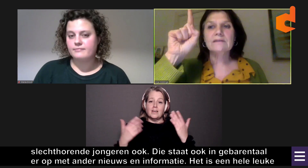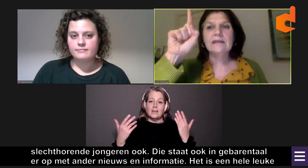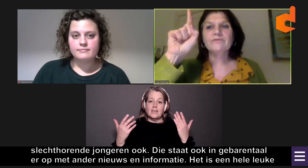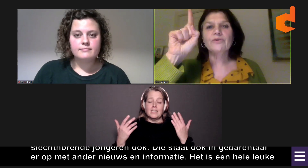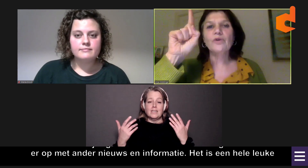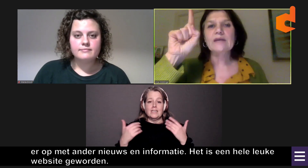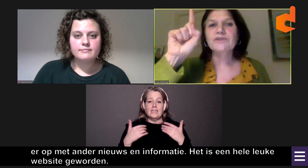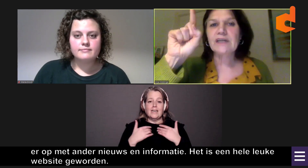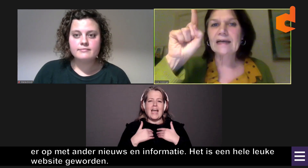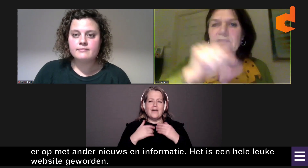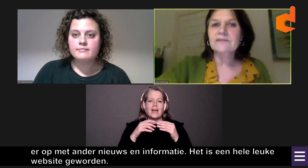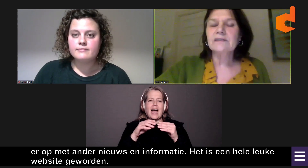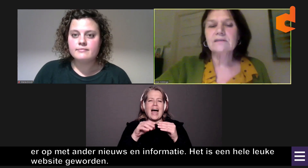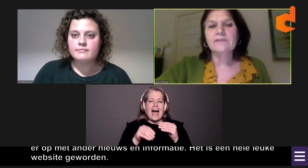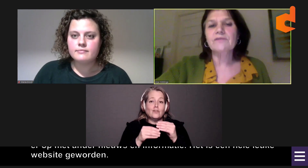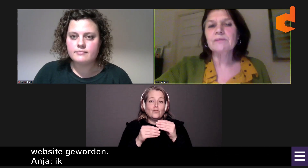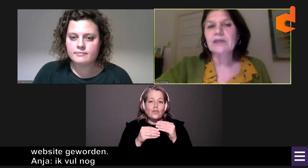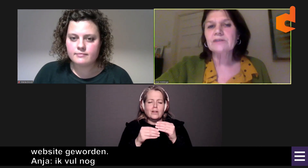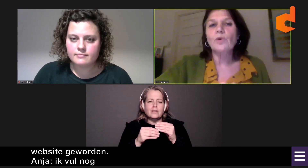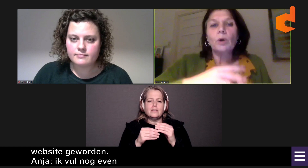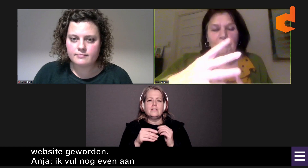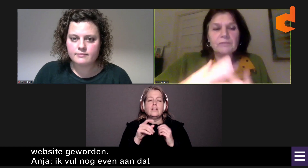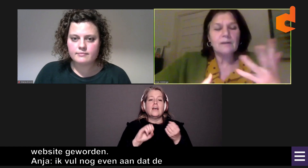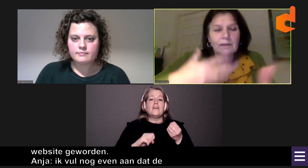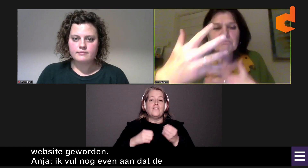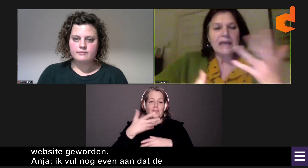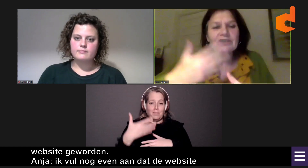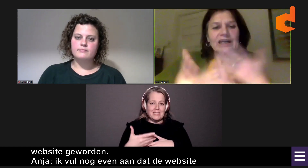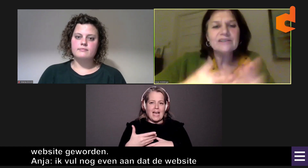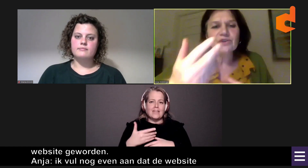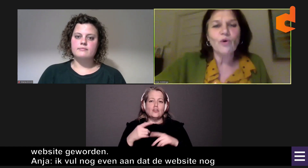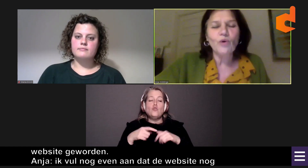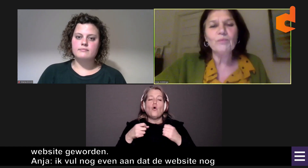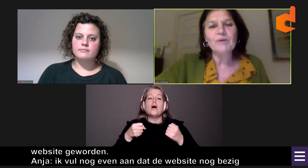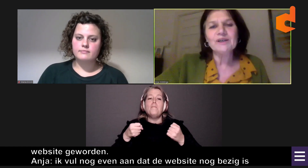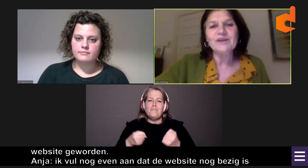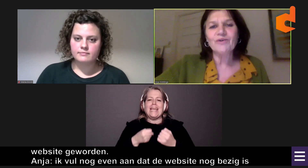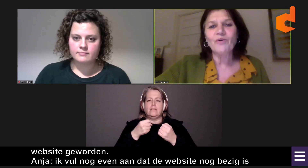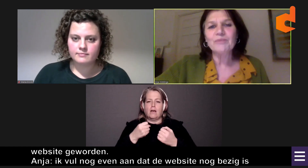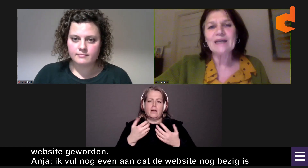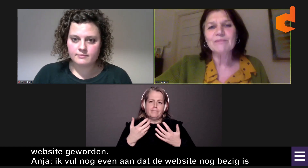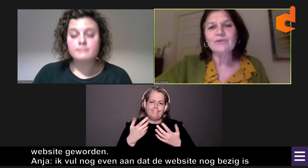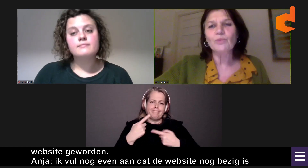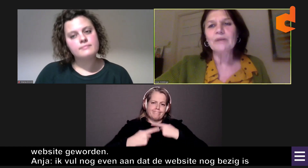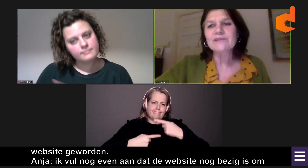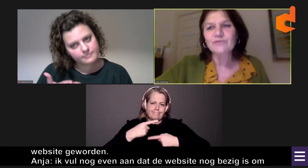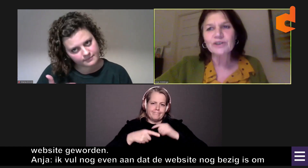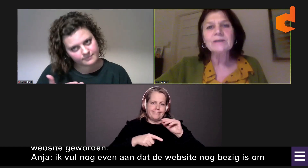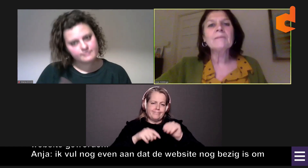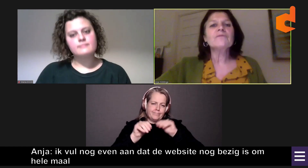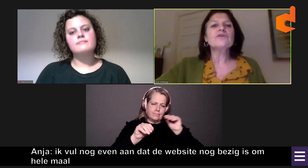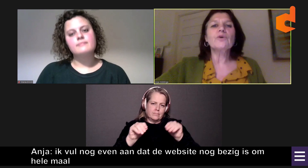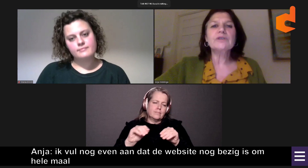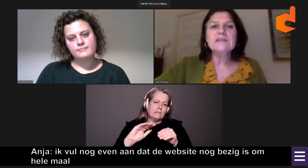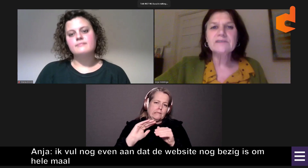Ik vul nog eventjes aan dat de website nog bezig is om helemaal compleet te